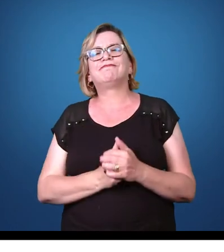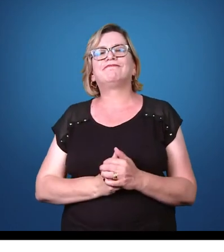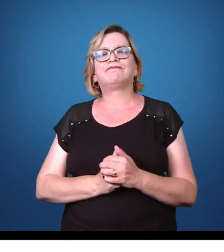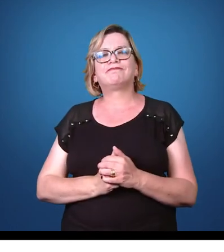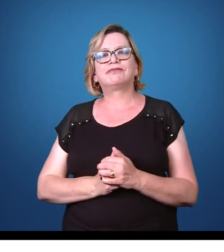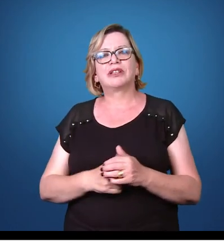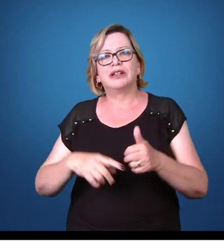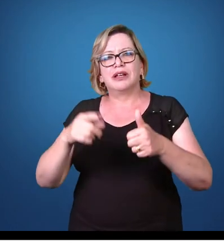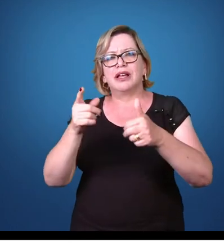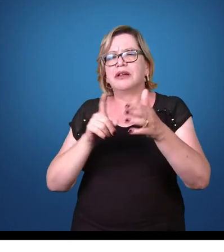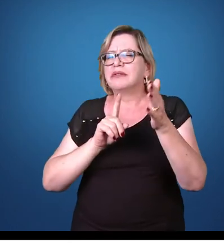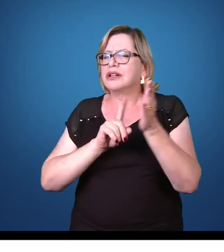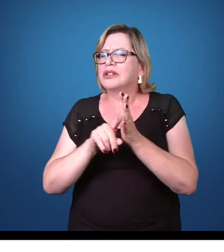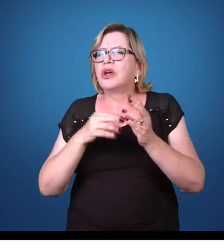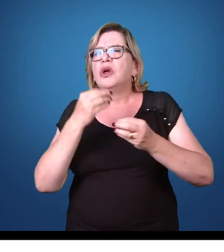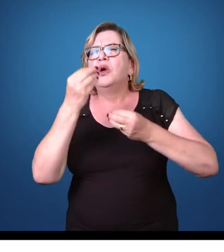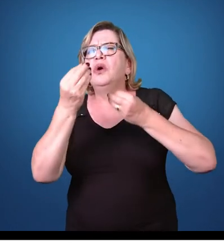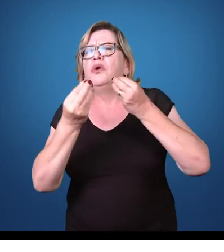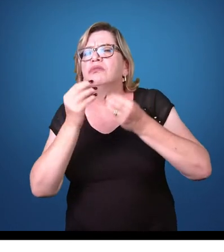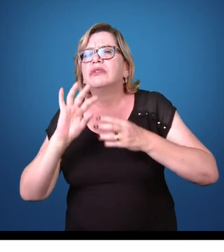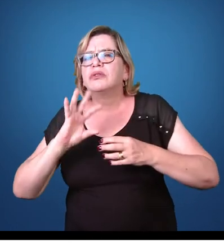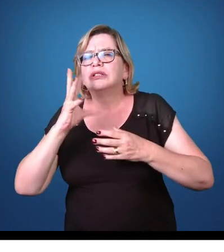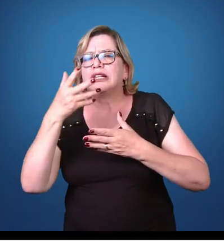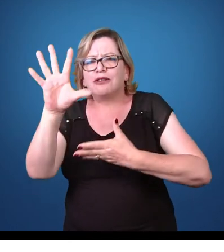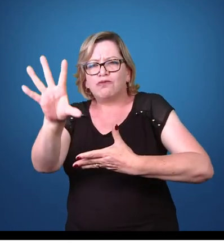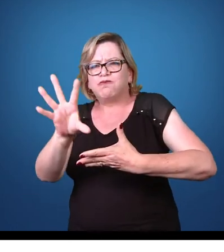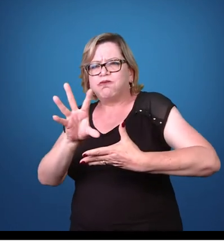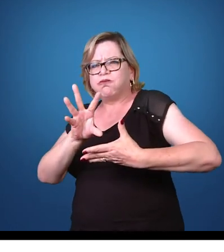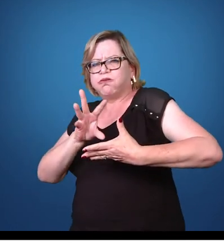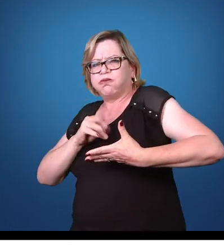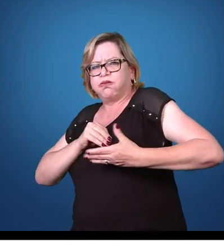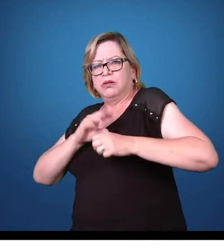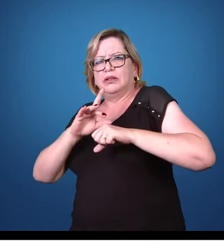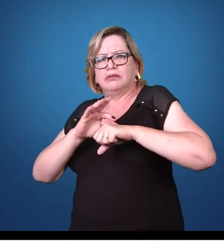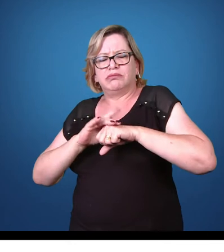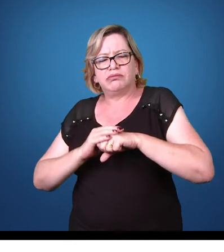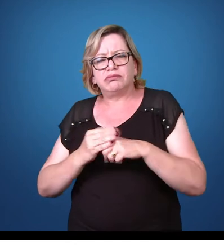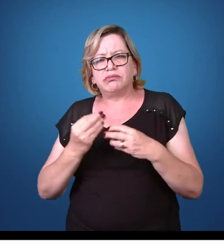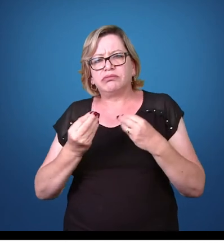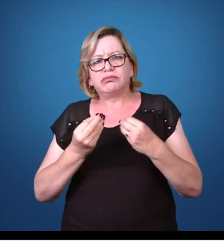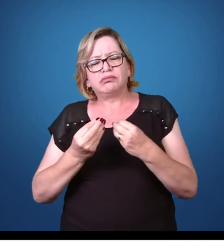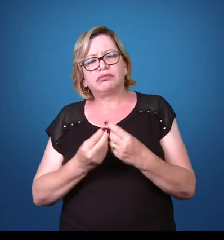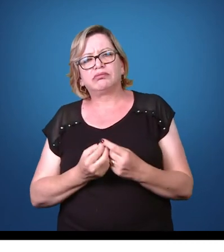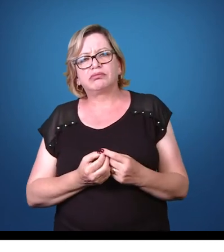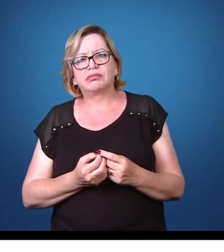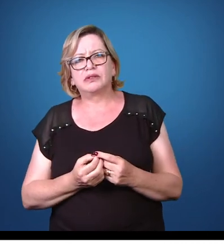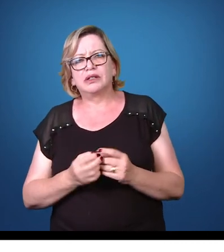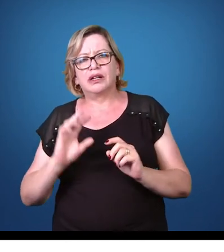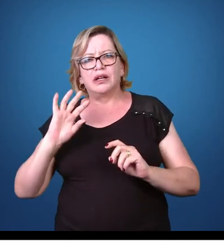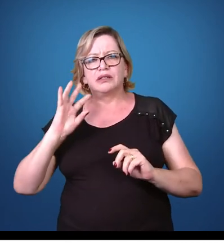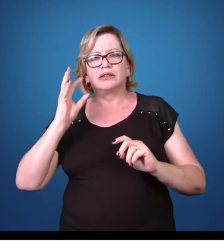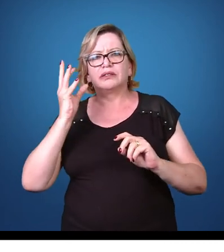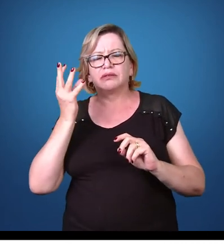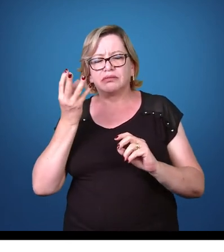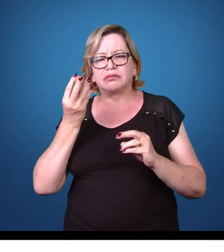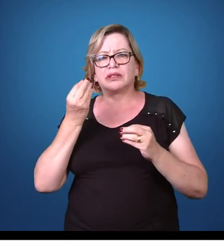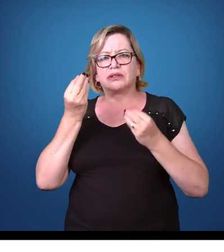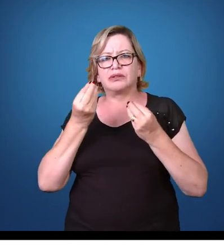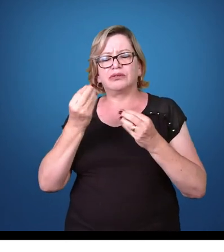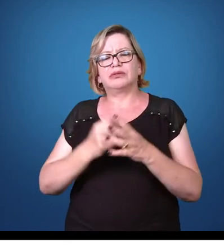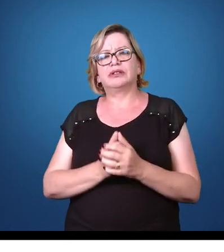a primeira pergunta que vem é como que ocorre a contaminação, através, a contaminação por esse